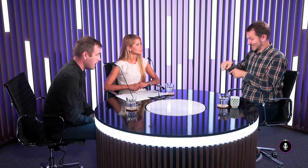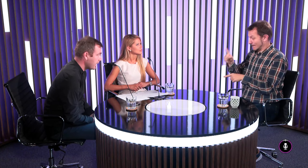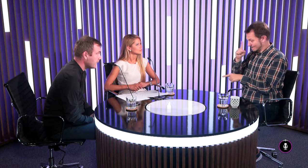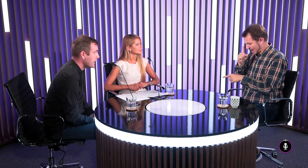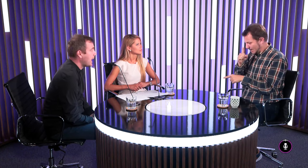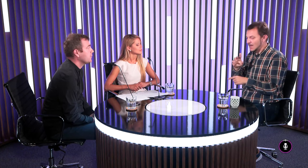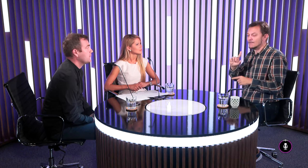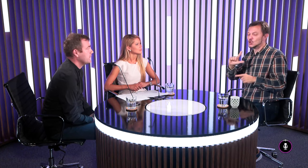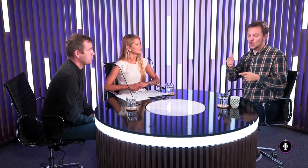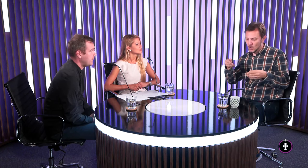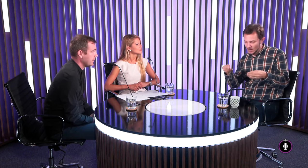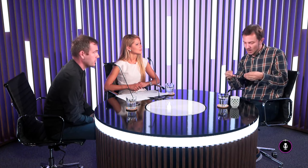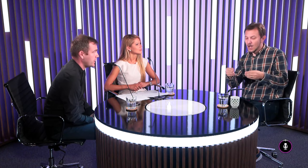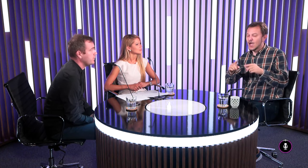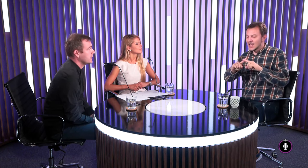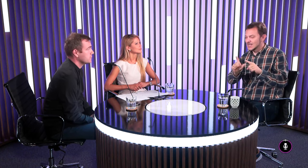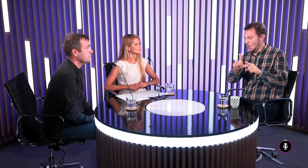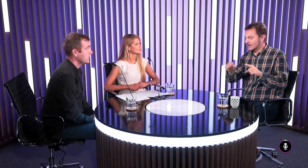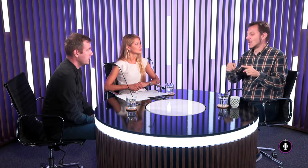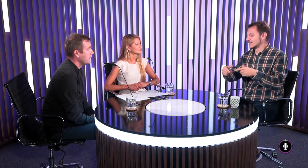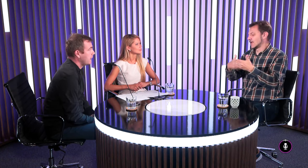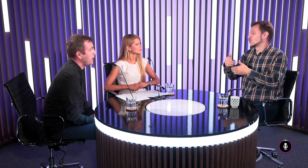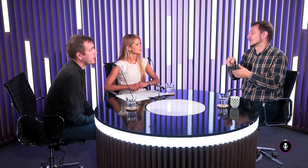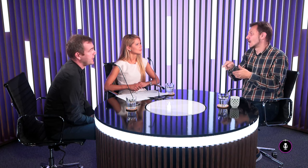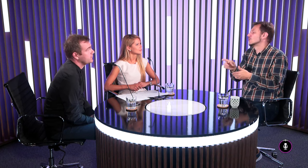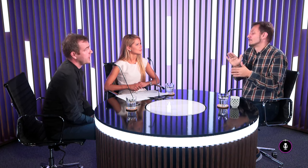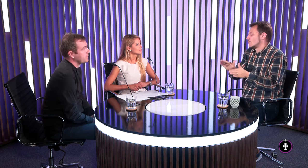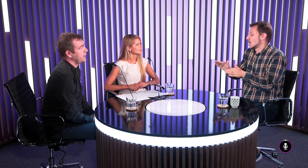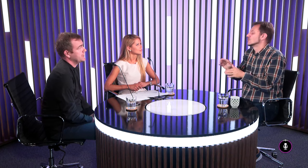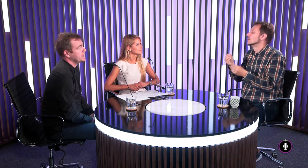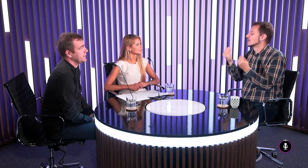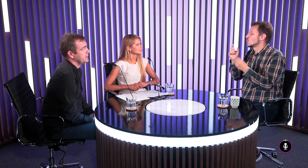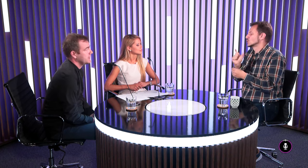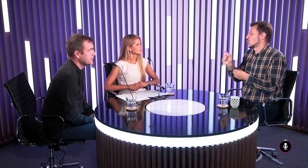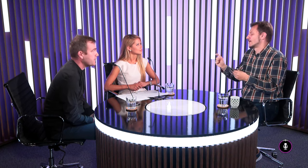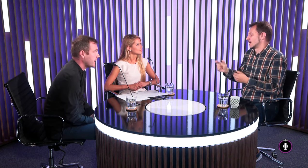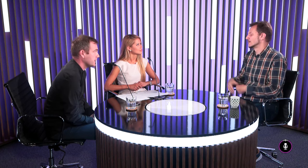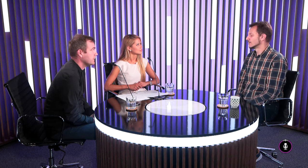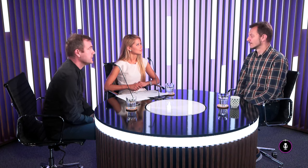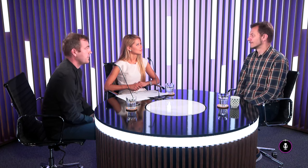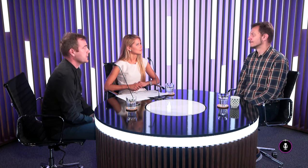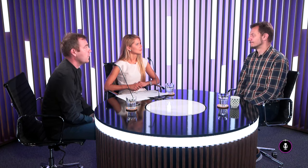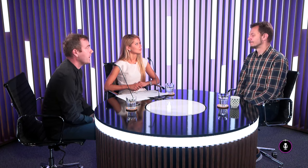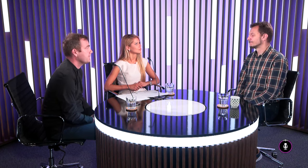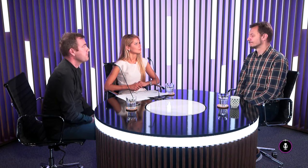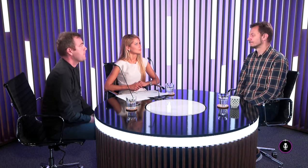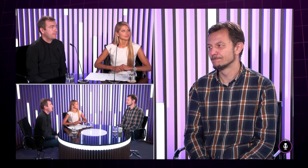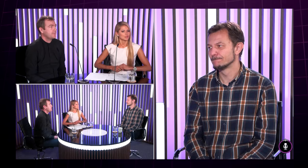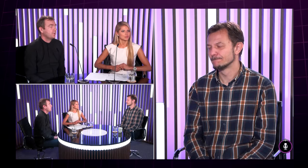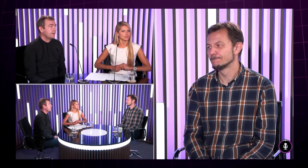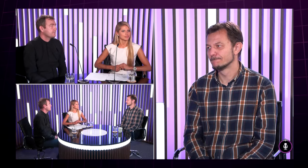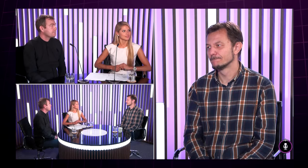posunok, mama, a potom poviem, že mama je toto na obrázku. A takto, takto, aby si deti spájali tie významy a slova.